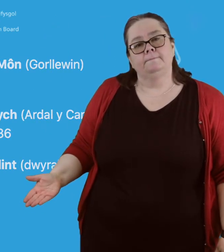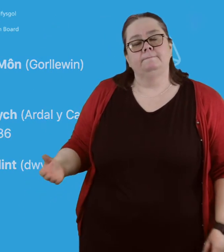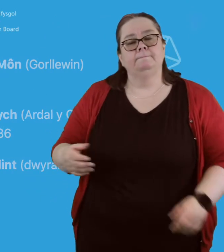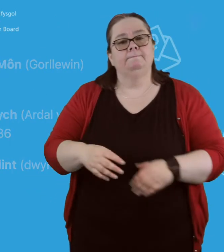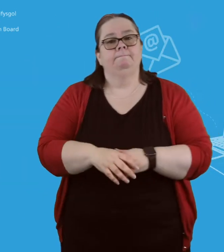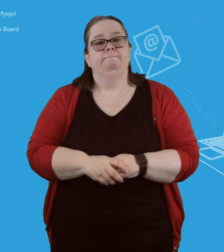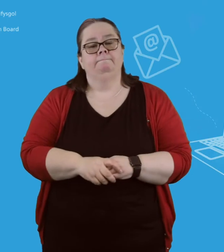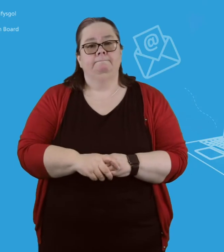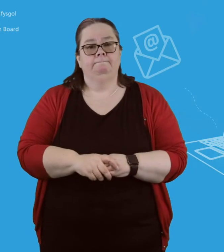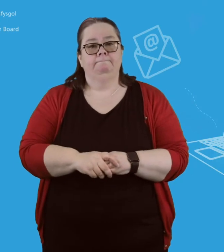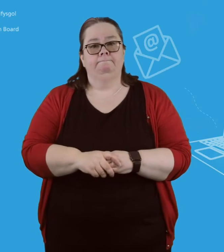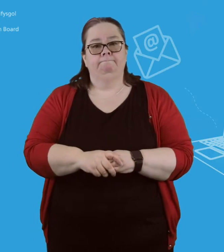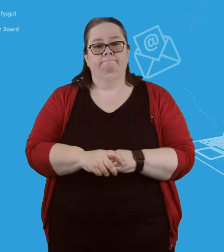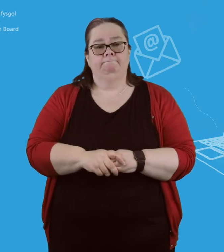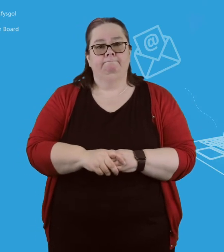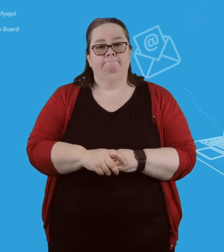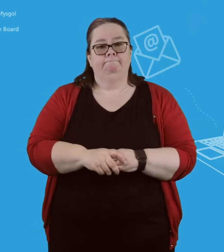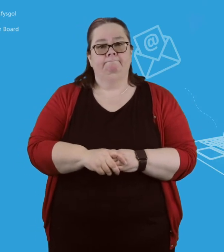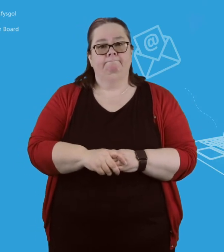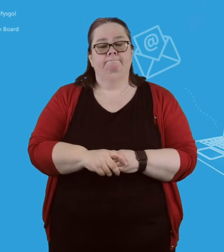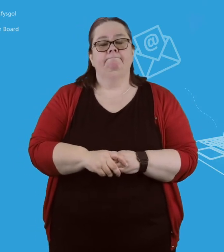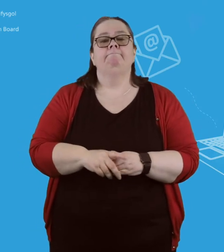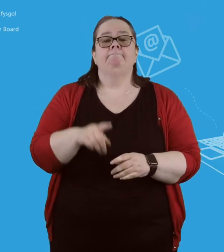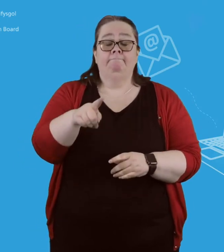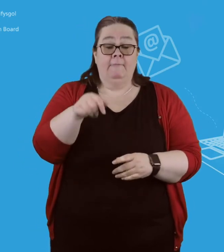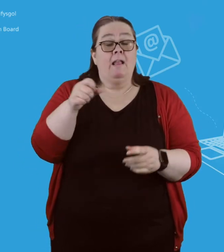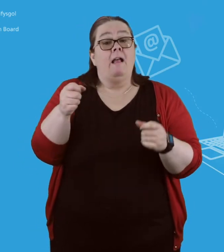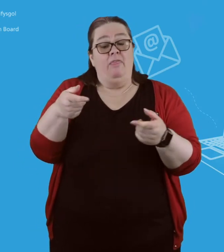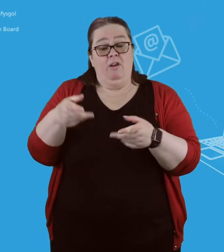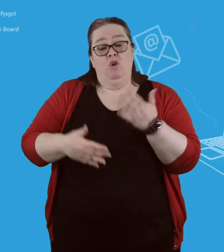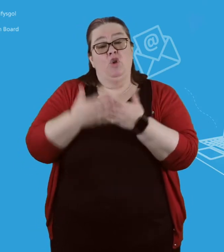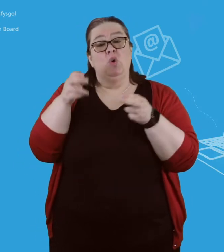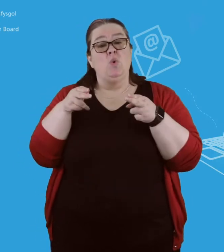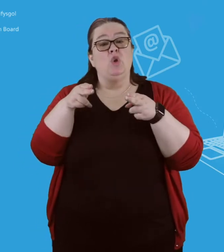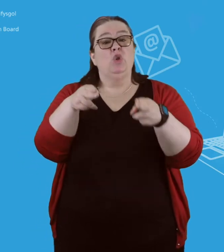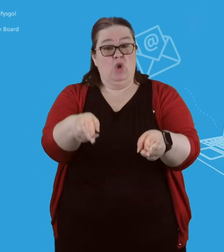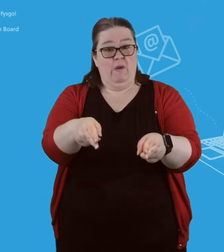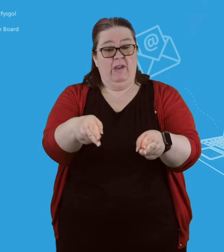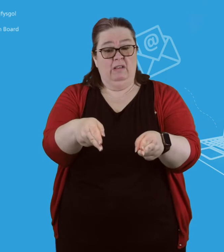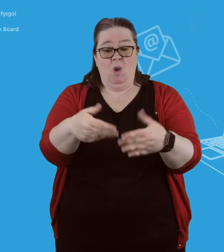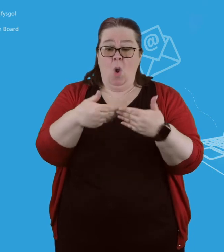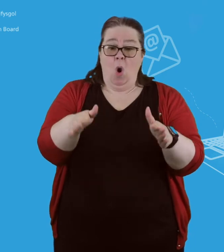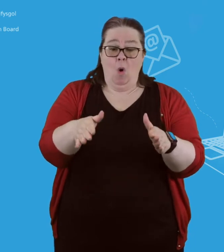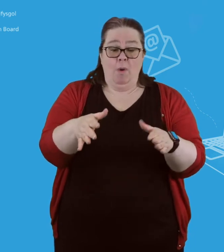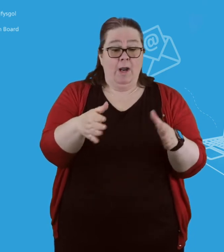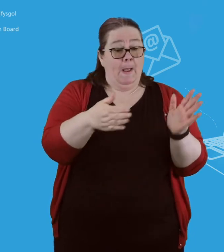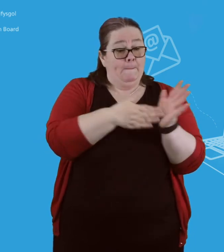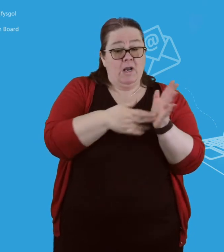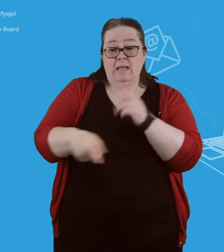gynnwys cyferiadau ebost neu unrhyw wybodaeth arall sydd wedi i chynnwys ynghorff ebost heblaw